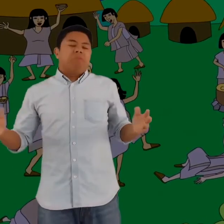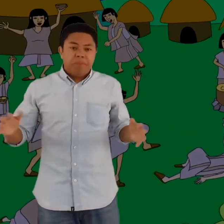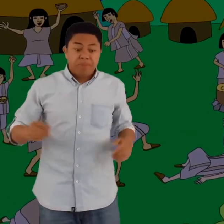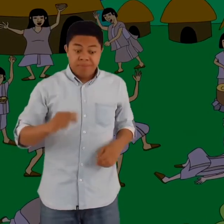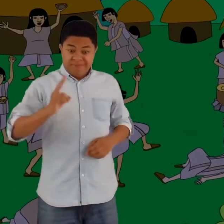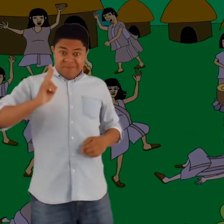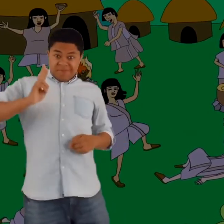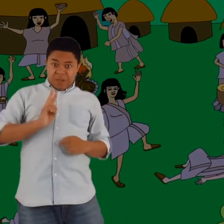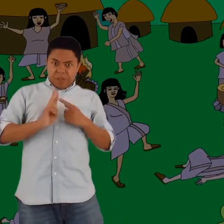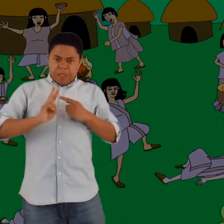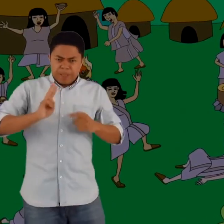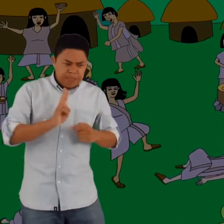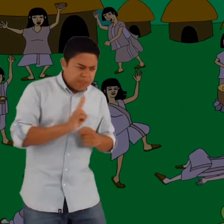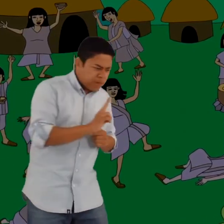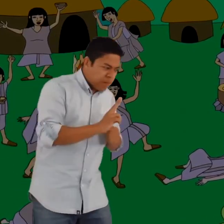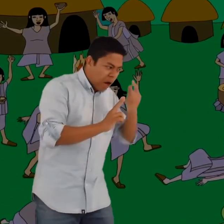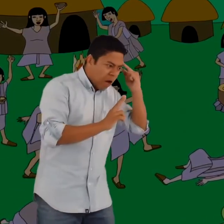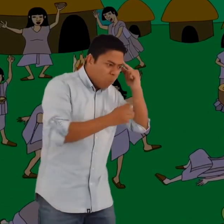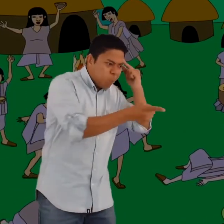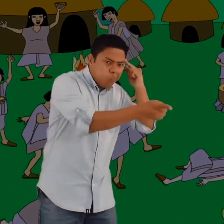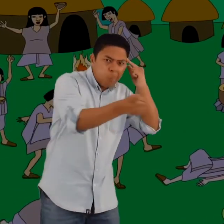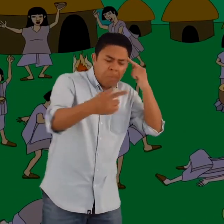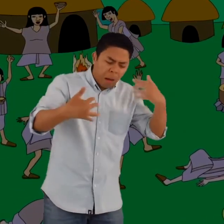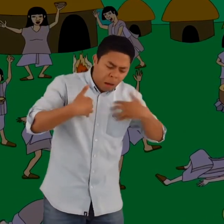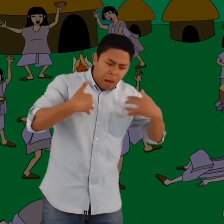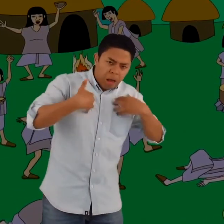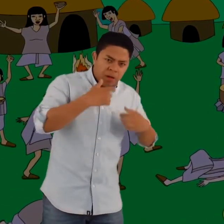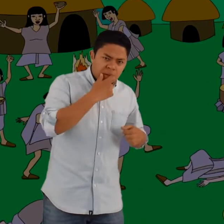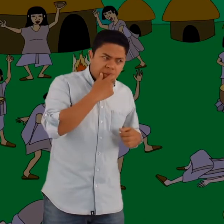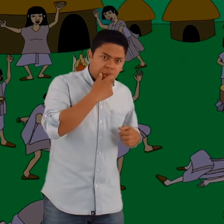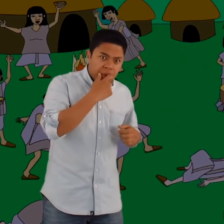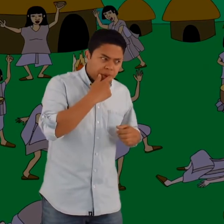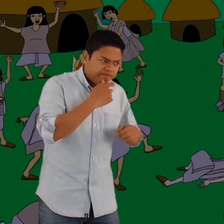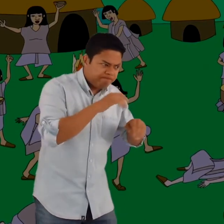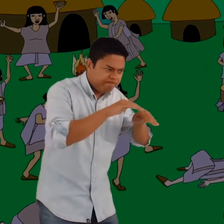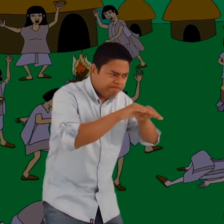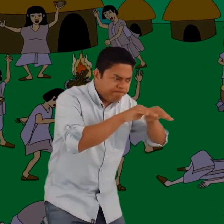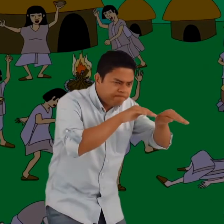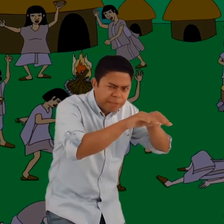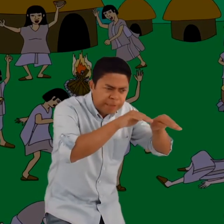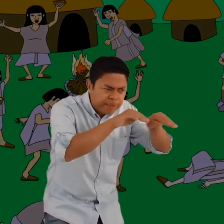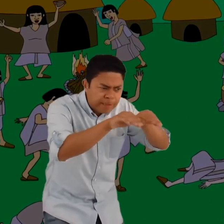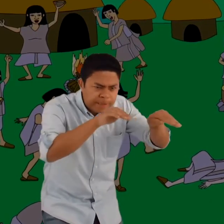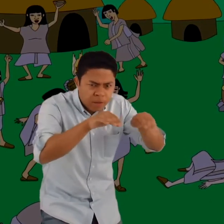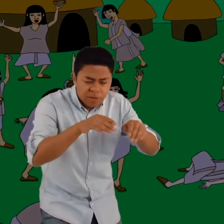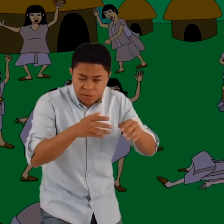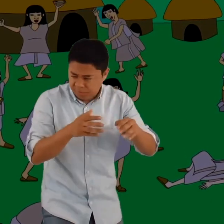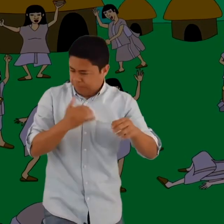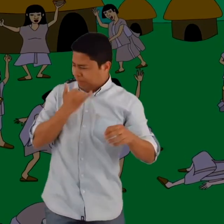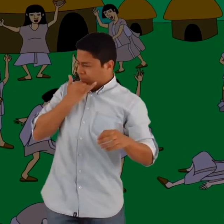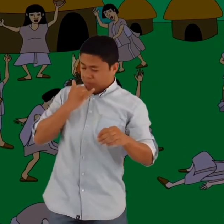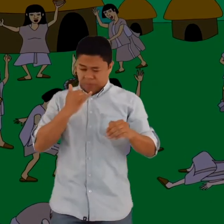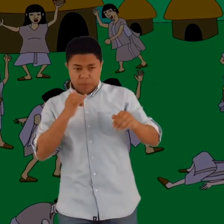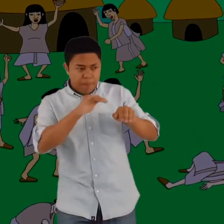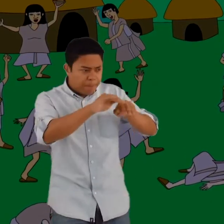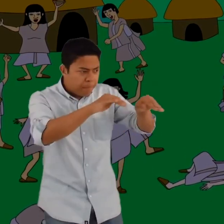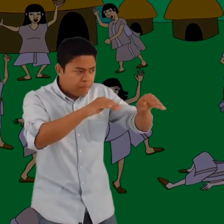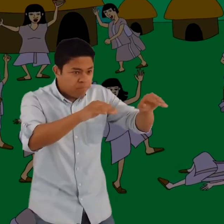pero Yivian pensó en el sufrimiento que estaban pasando los jóvenes. Los reunió y les dijo, ¿No creen que los